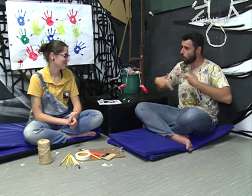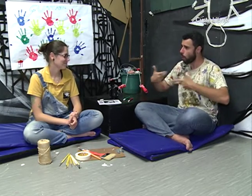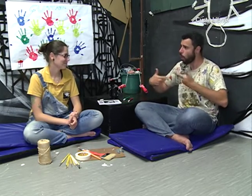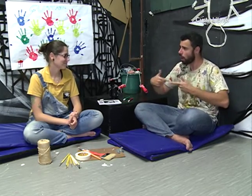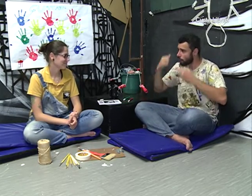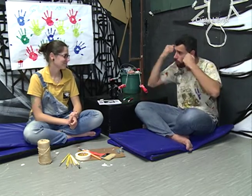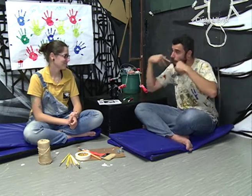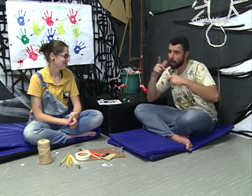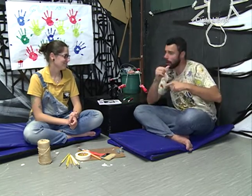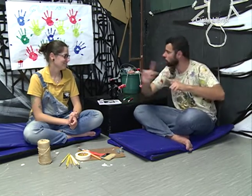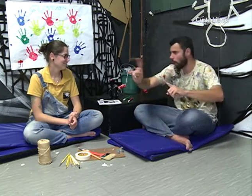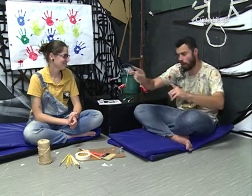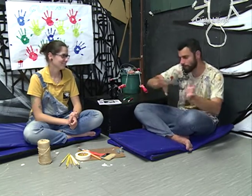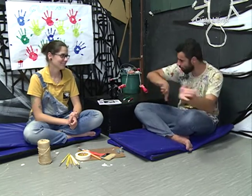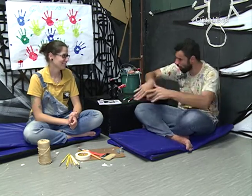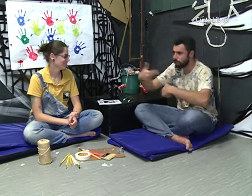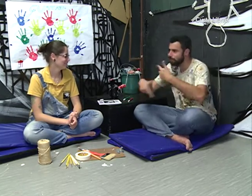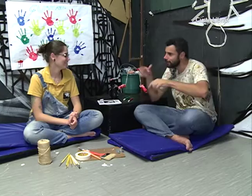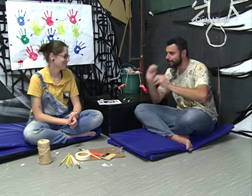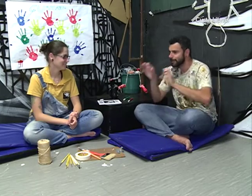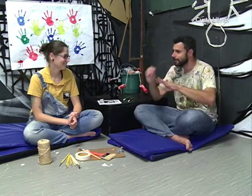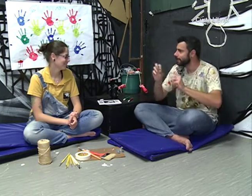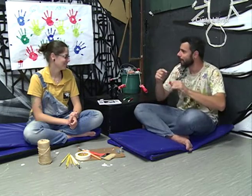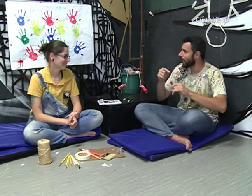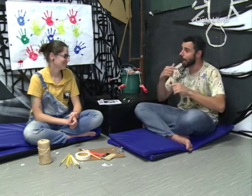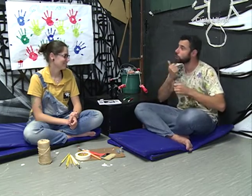Eles ficavam ansiosos, mas no final acabaram se adaptando.